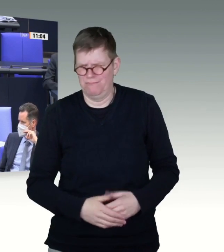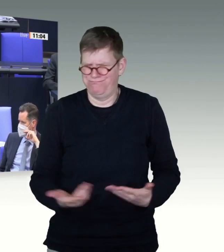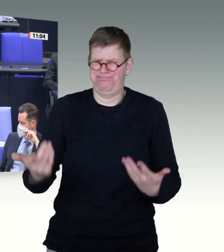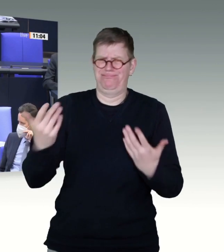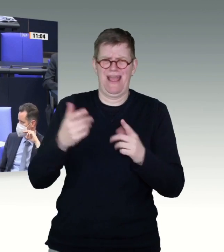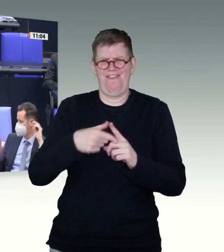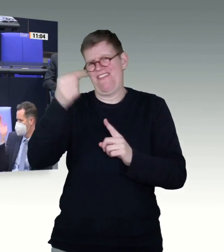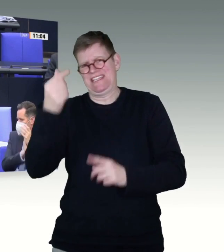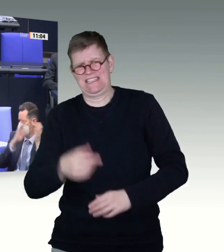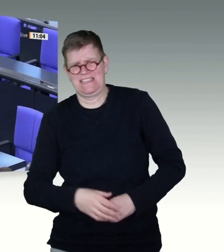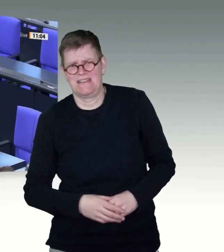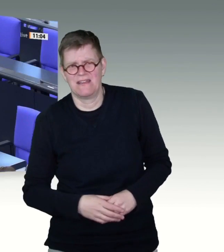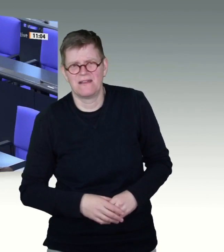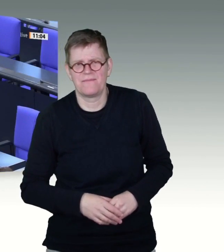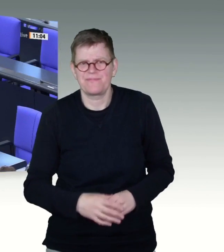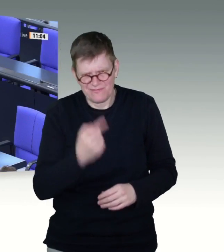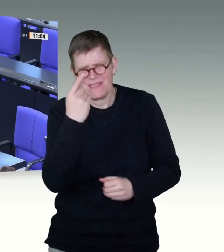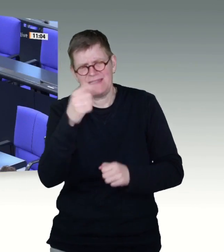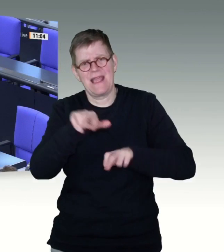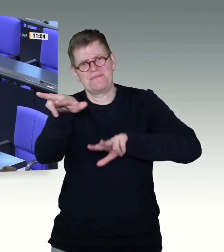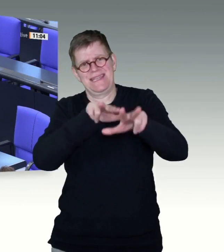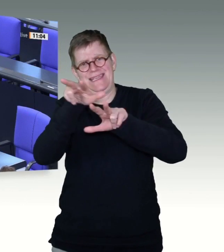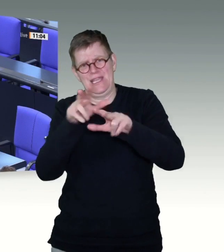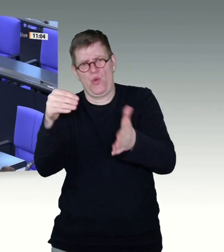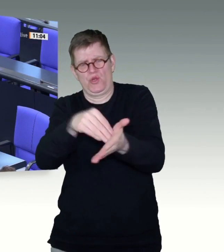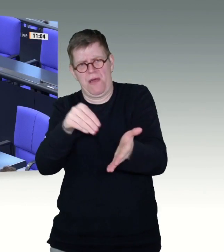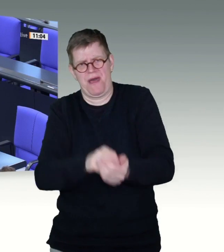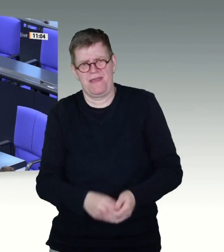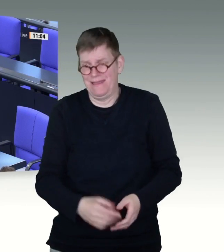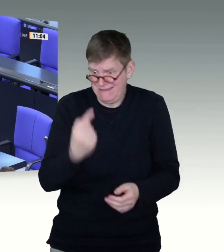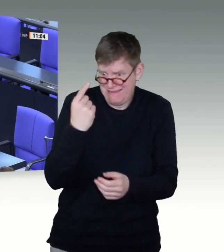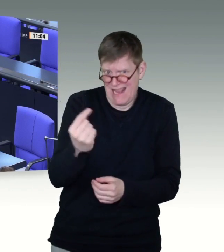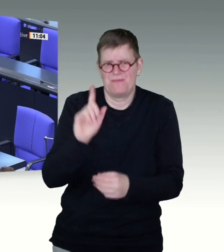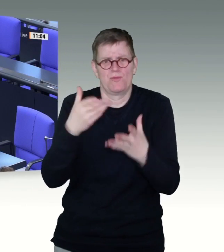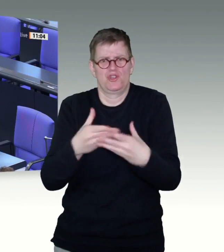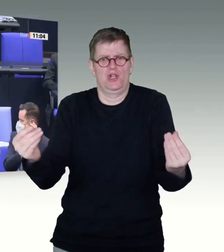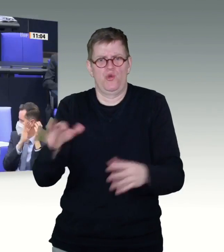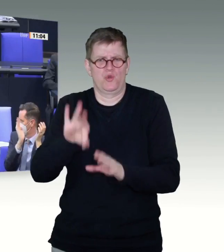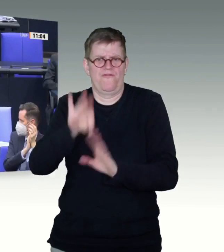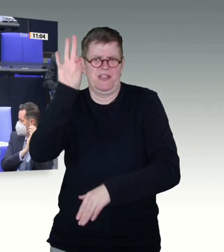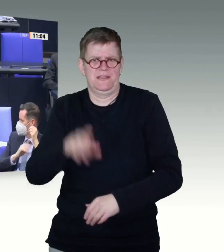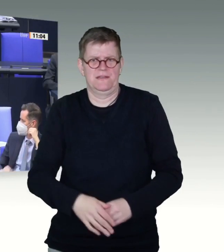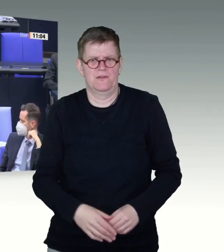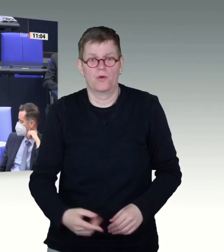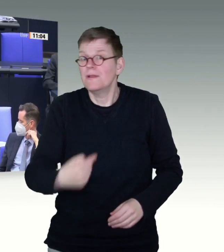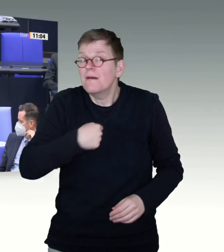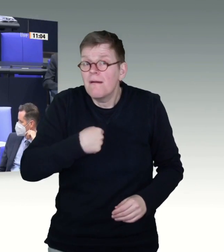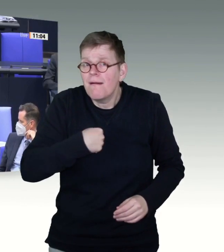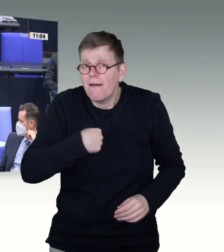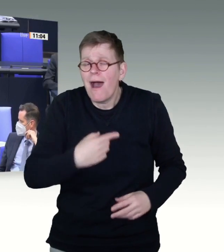Regierung? Wer muss denn für solche Lösungen sorgen? Das sind doch Sie in der Regierung. Und ich bin ein überaus positiver Mensch. Deswegen glaube ich immer noch,